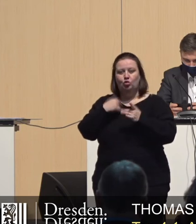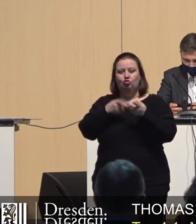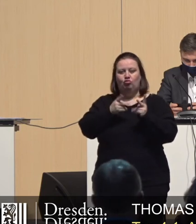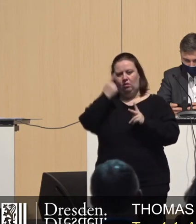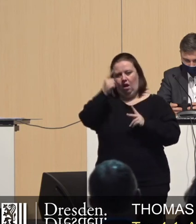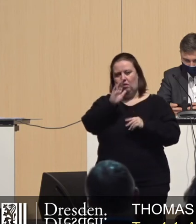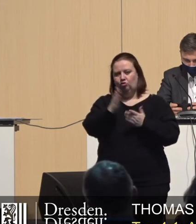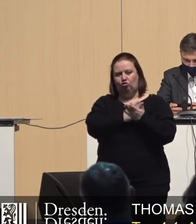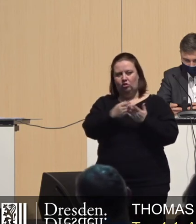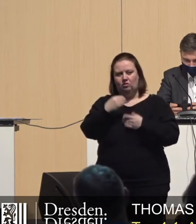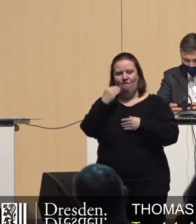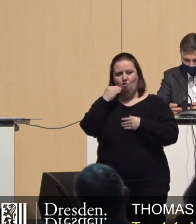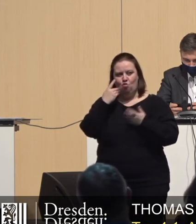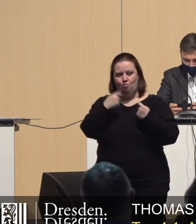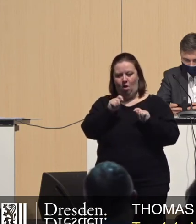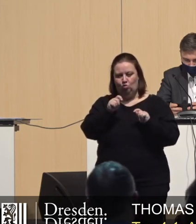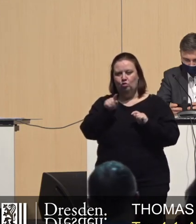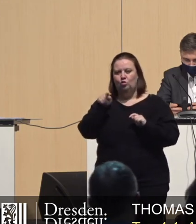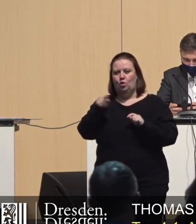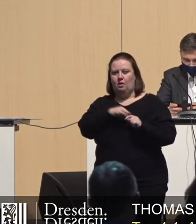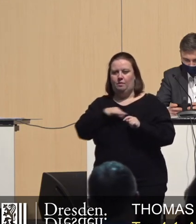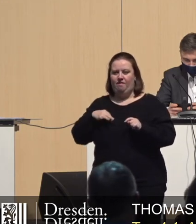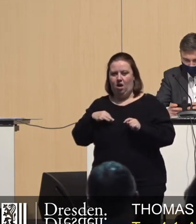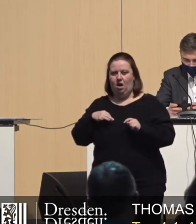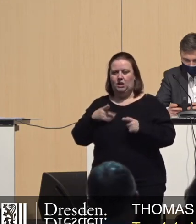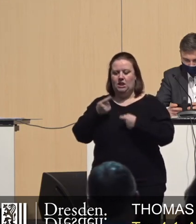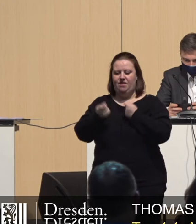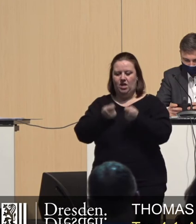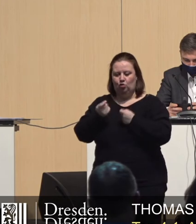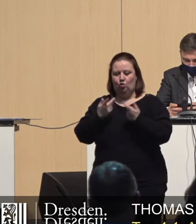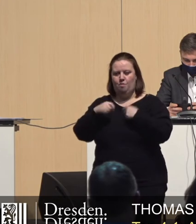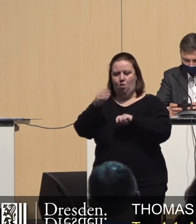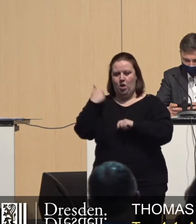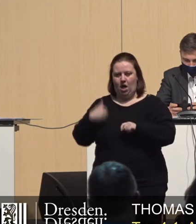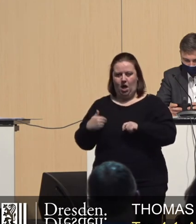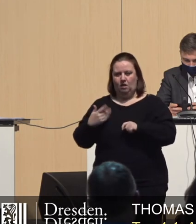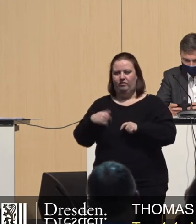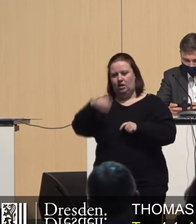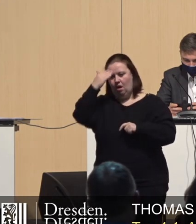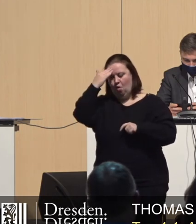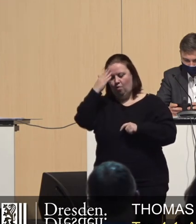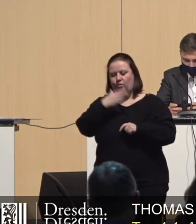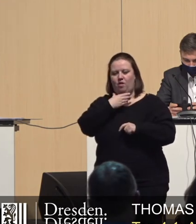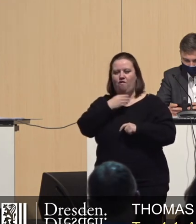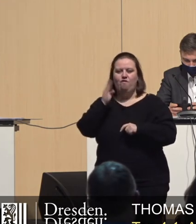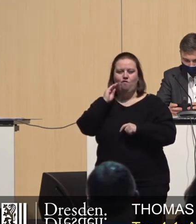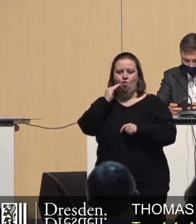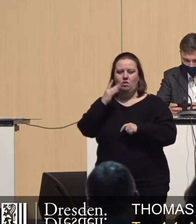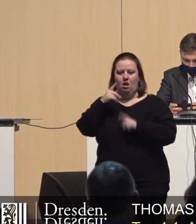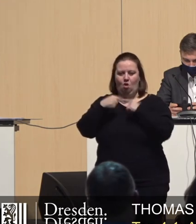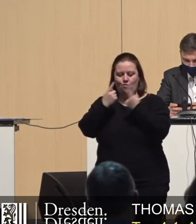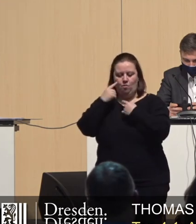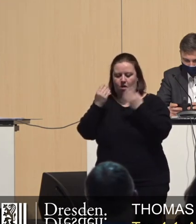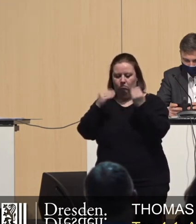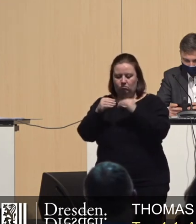Stadtrat ist, der die Wohnungen in Dresden baut, sondern es sind die privaten Investoren und Bauherren, die den hauptsächlichen Bedarf an Wohnraum in unserer Stadt derzeit